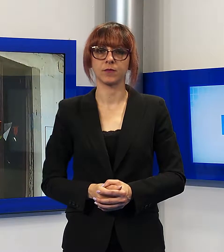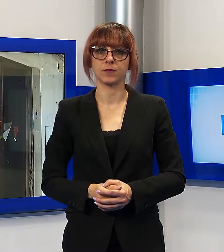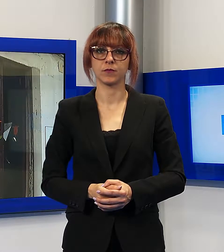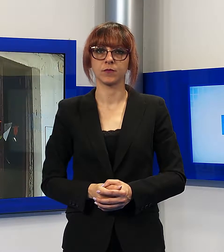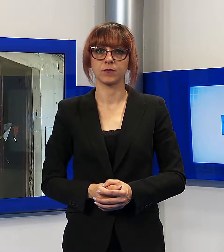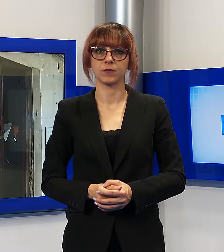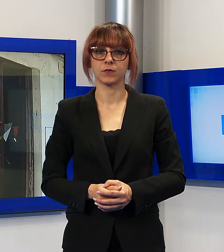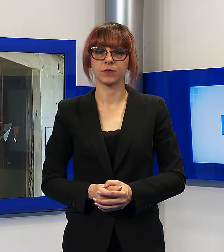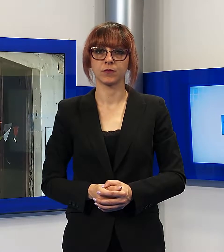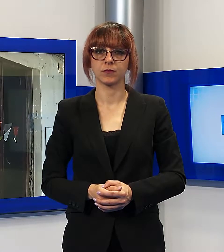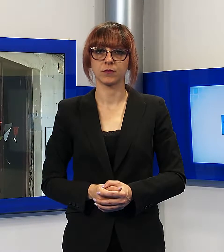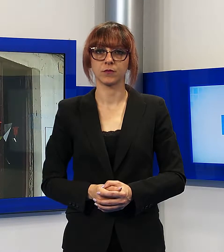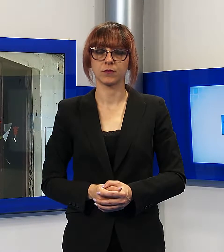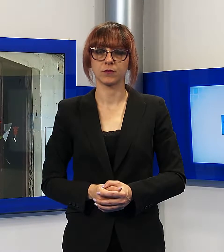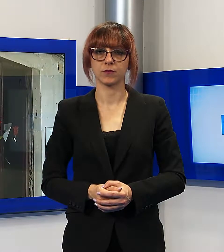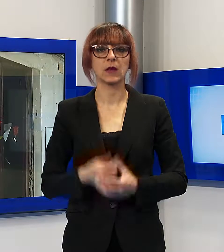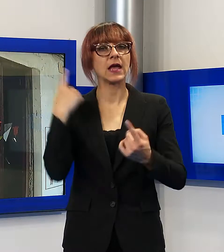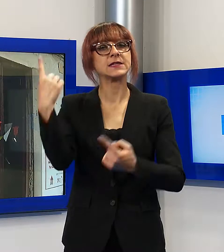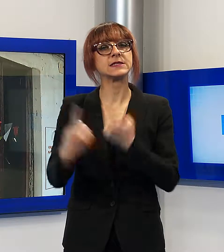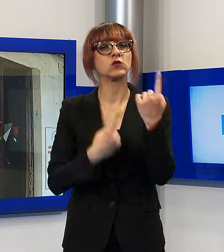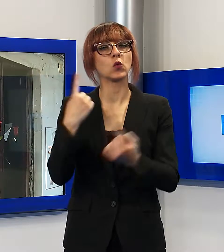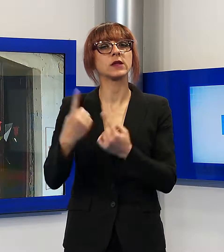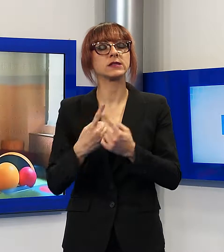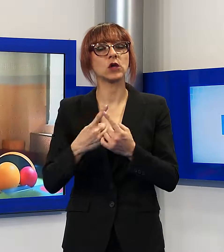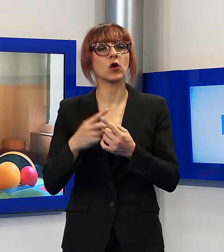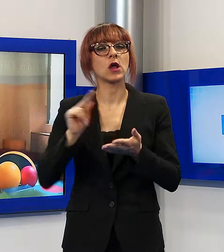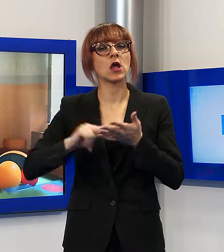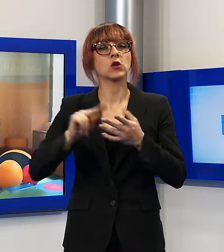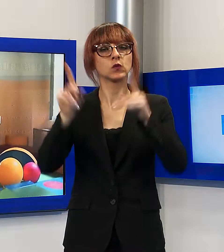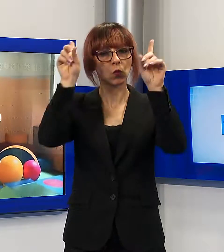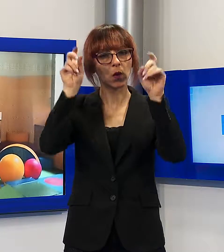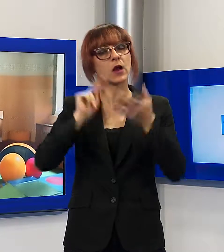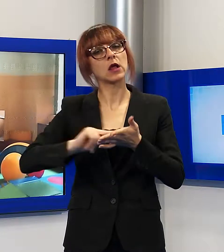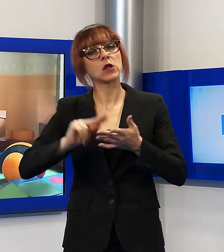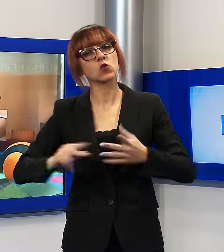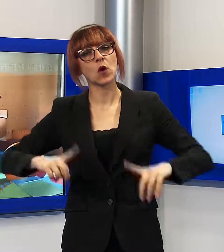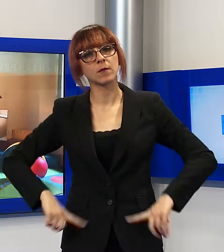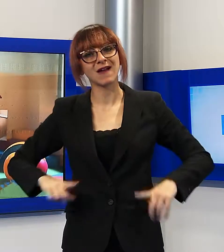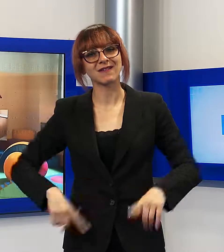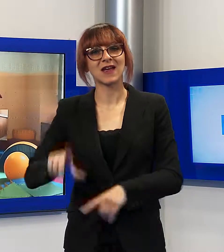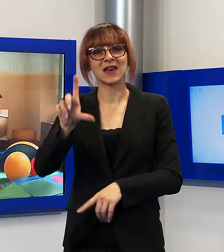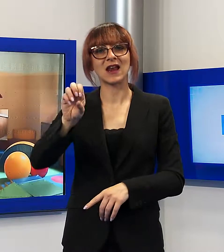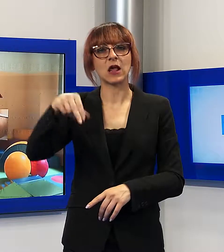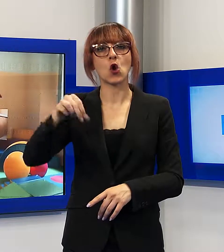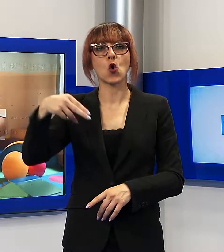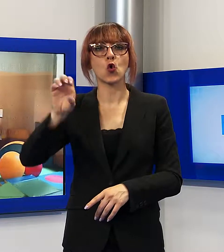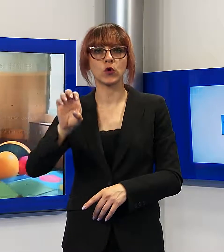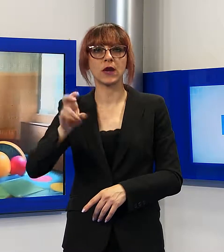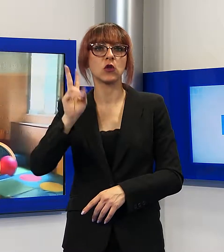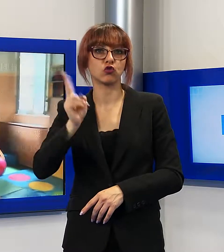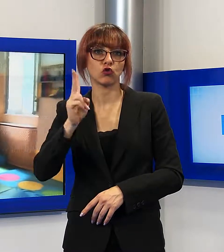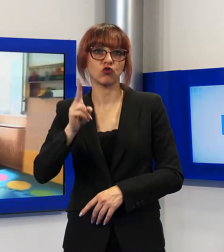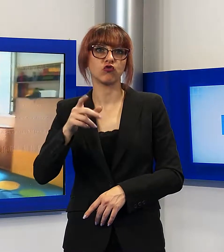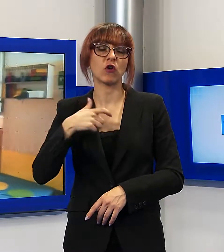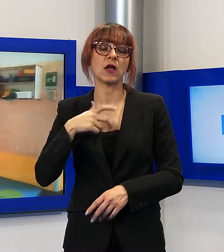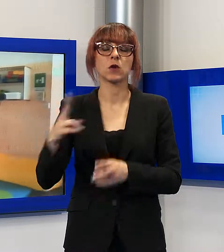Sembra avviata ad una soluzione la vicenda relativa all'asilo nido e alla scuola materna Leone XII, costretta a traslocare, a